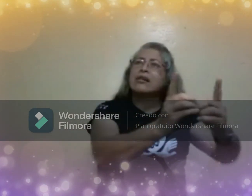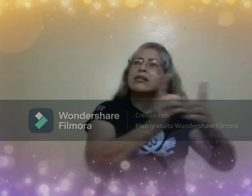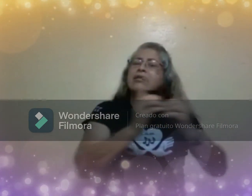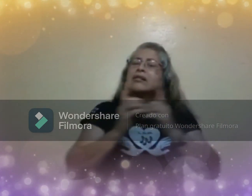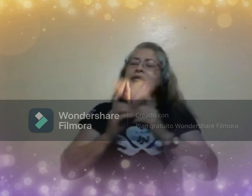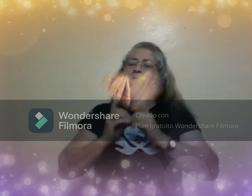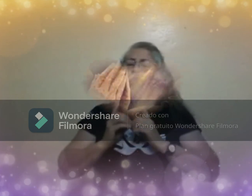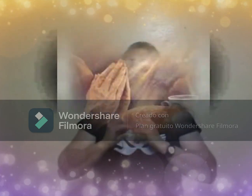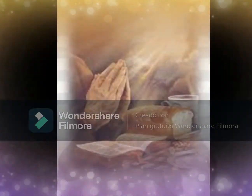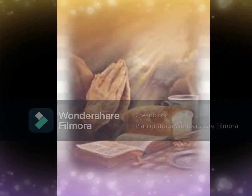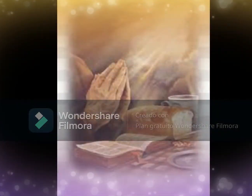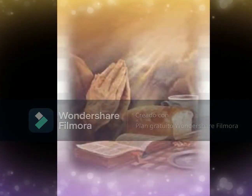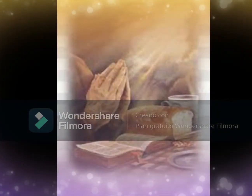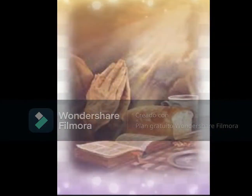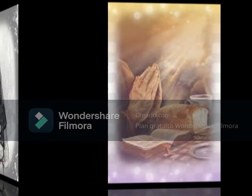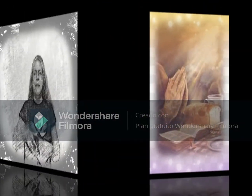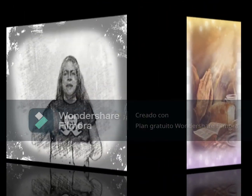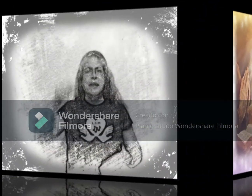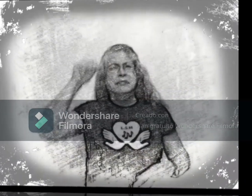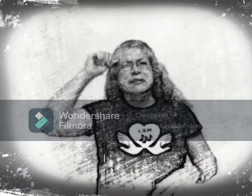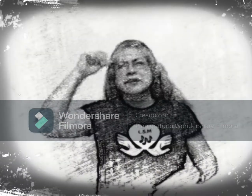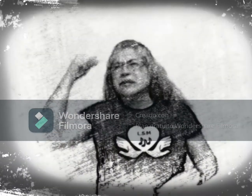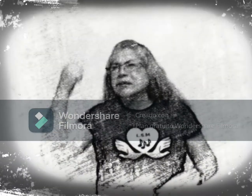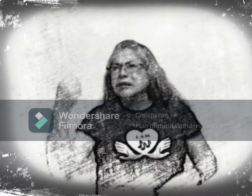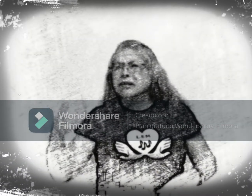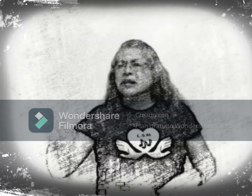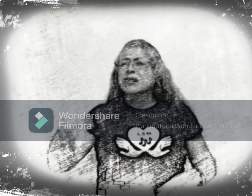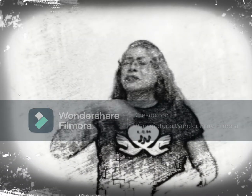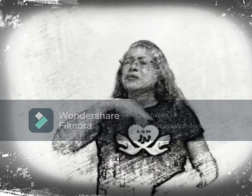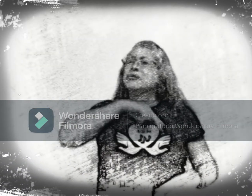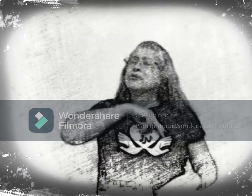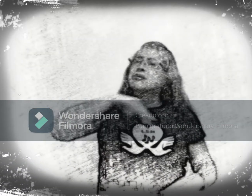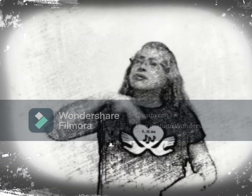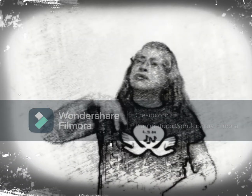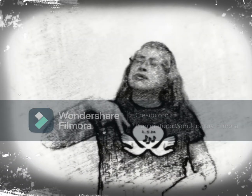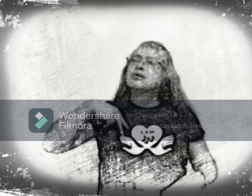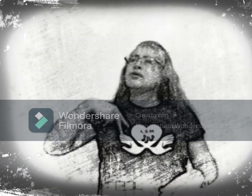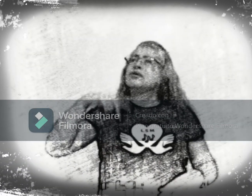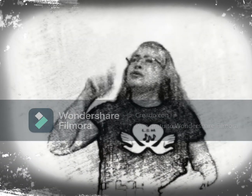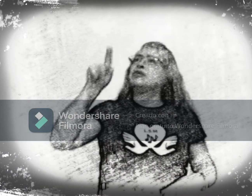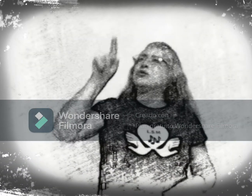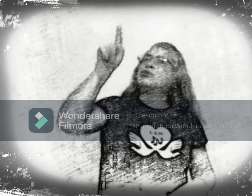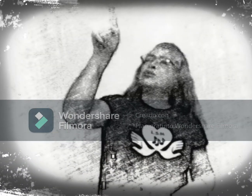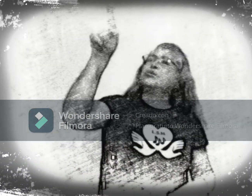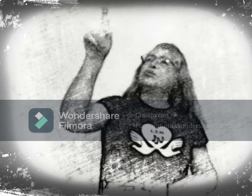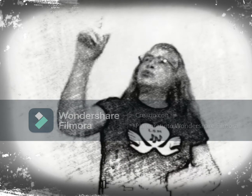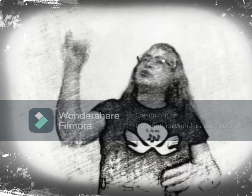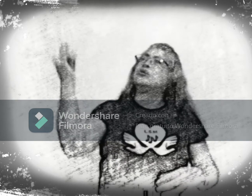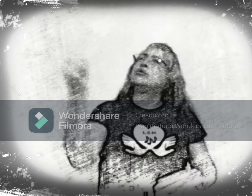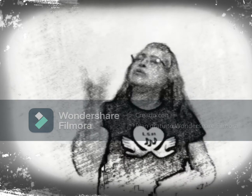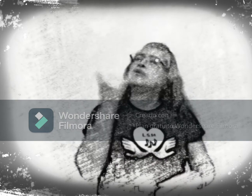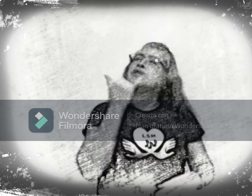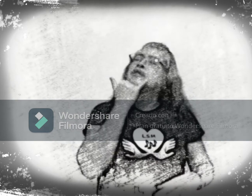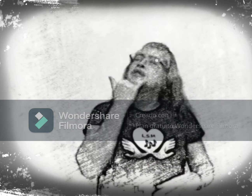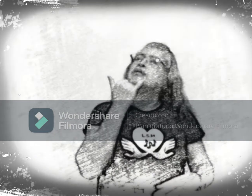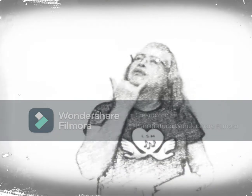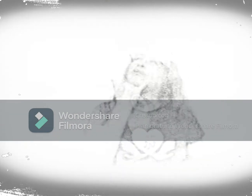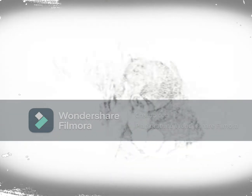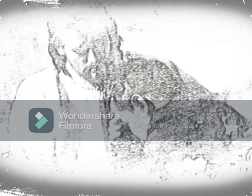Perdonamos a los que nos ofenden No nos dejes caer